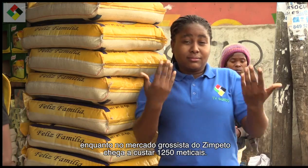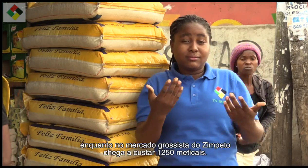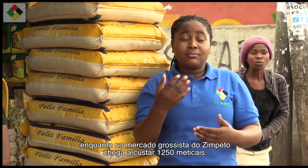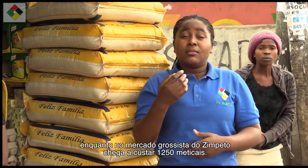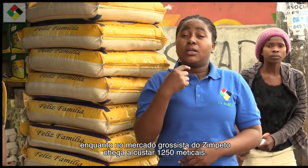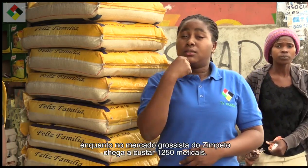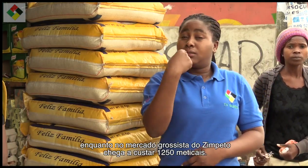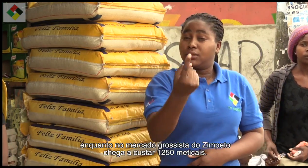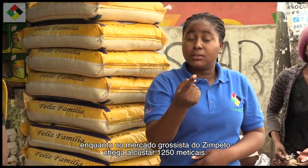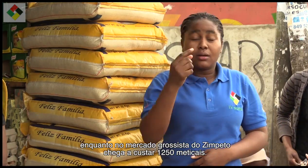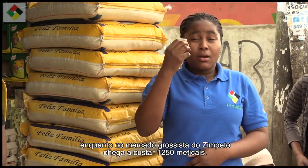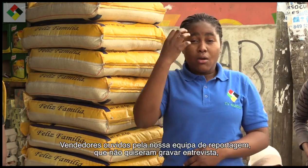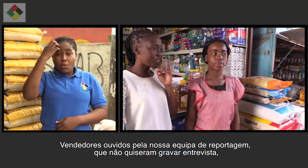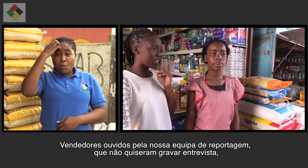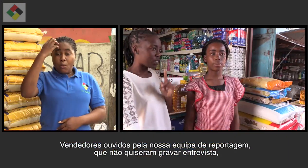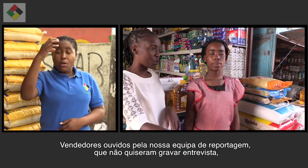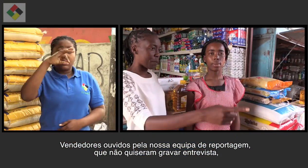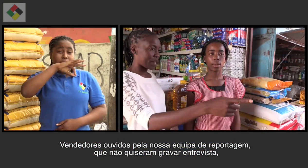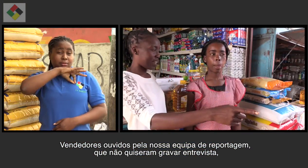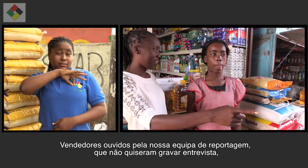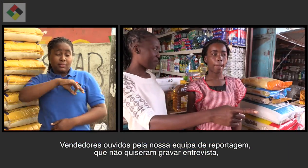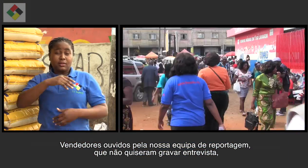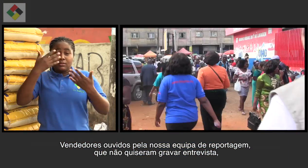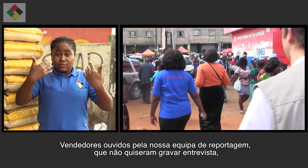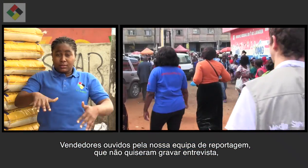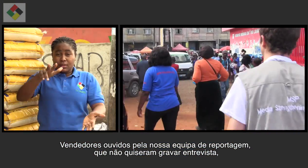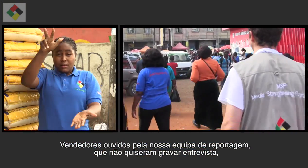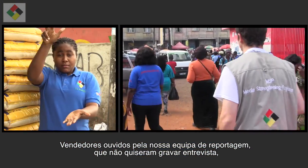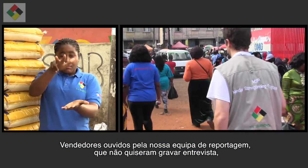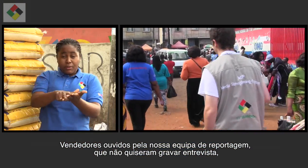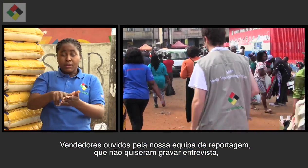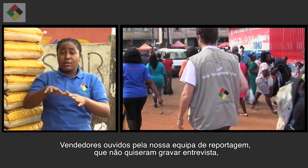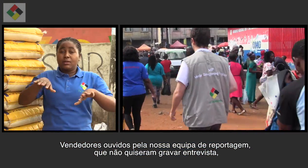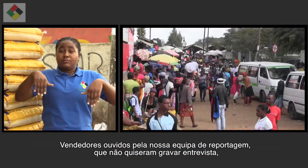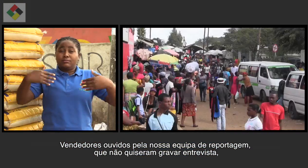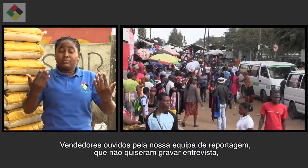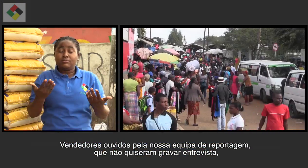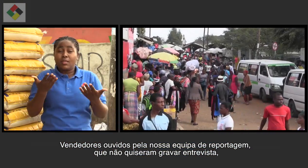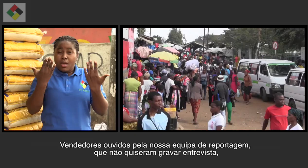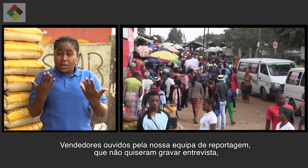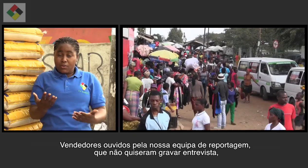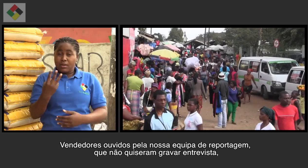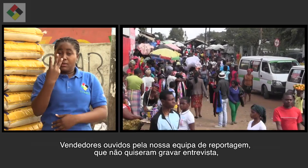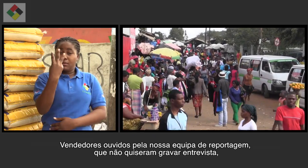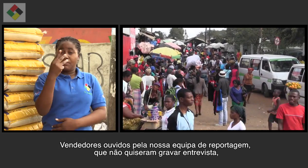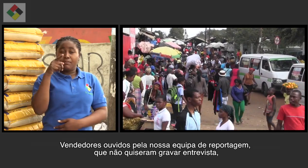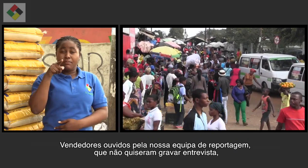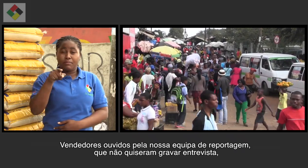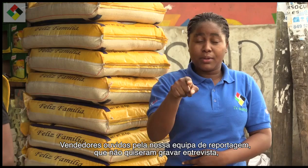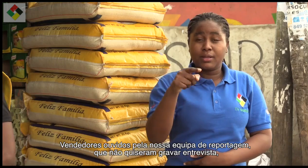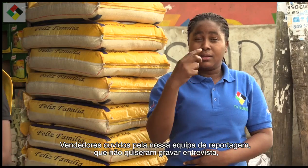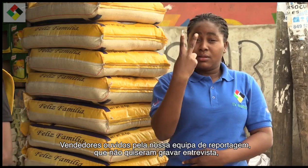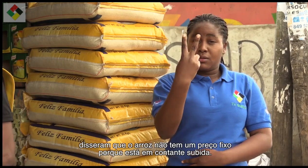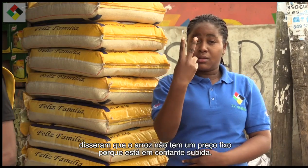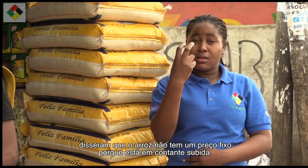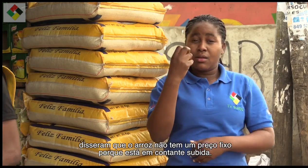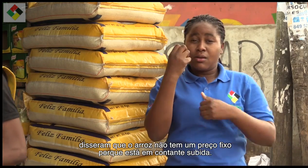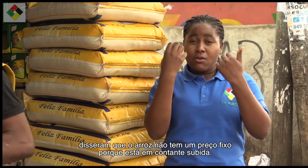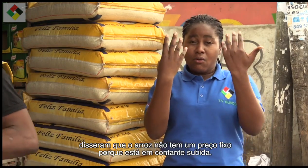meticais. Vendedores ouvidos pela nossa equipa de reportagem que não quiseram gravar entrevista, disseram que o